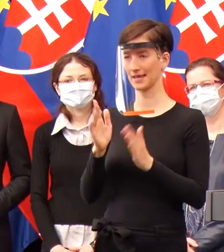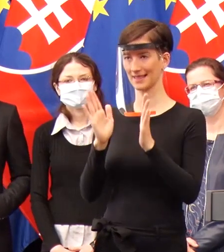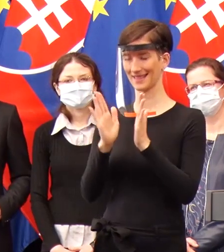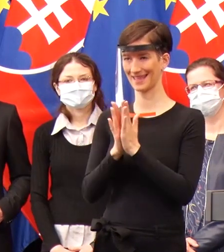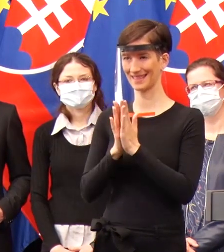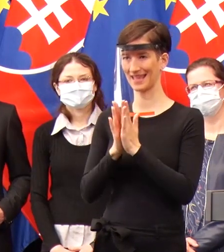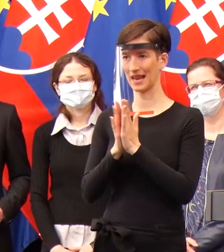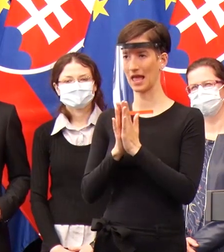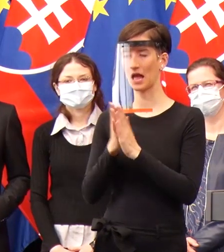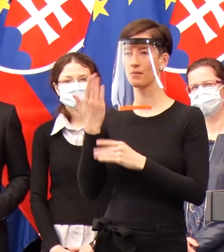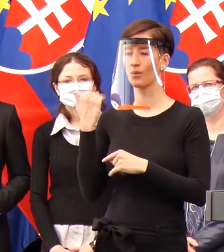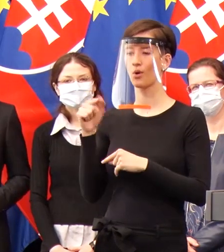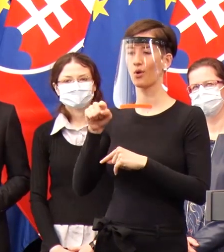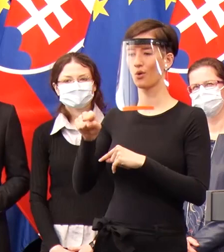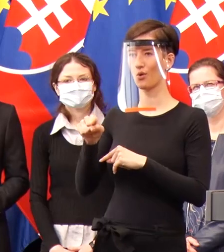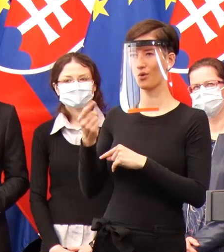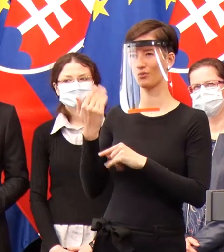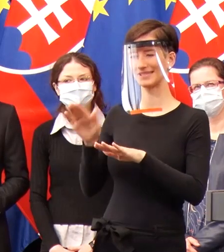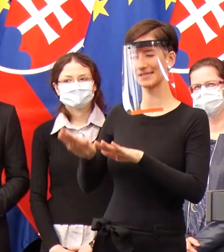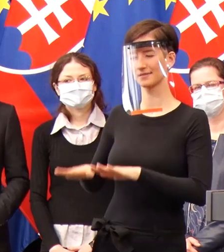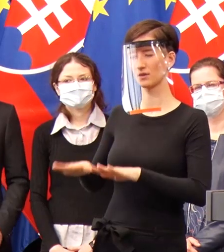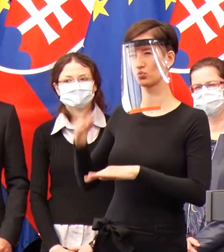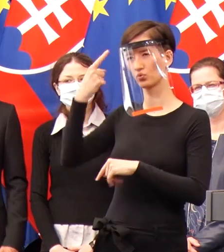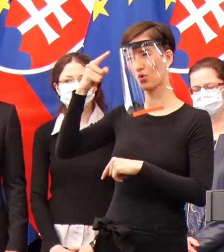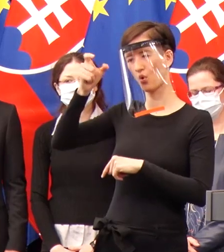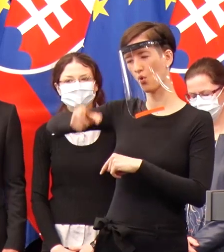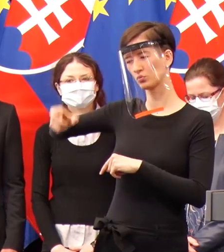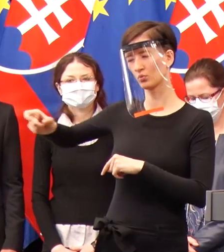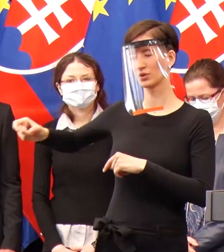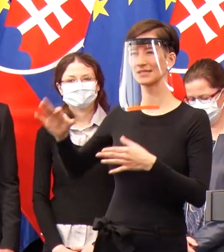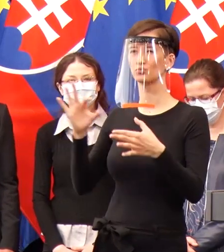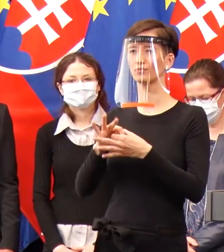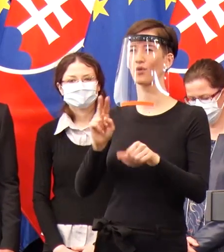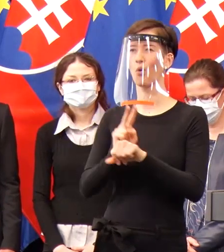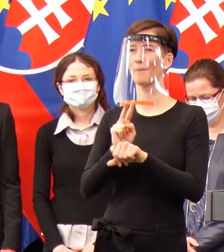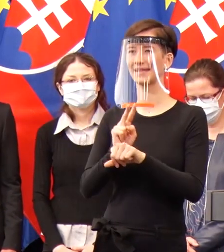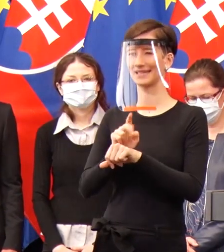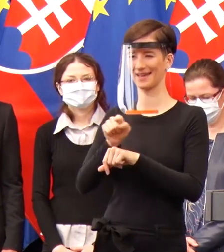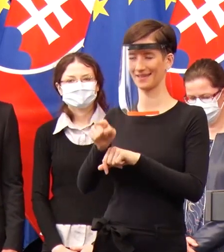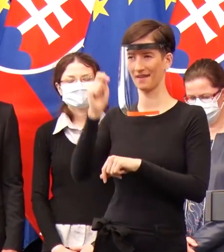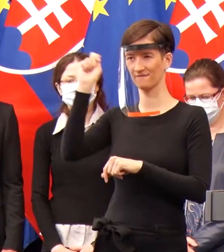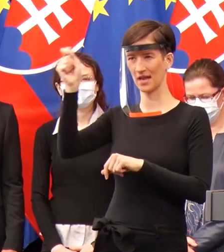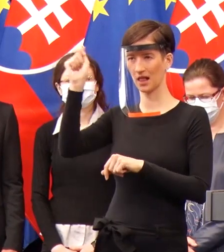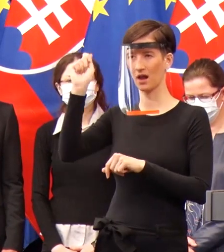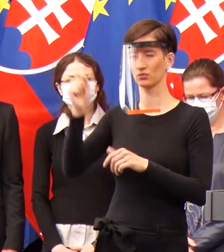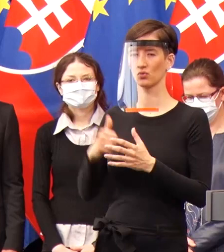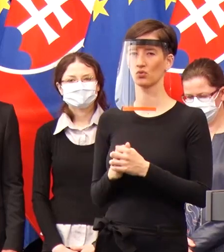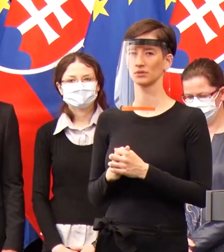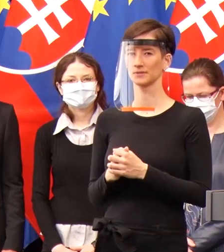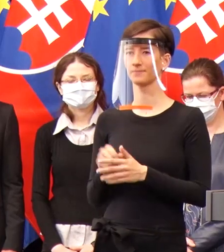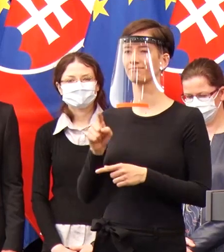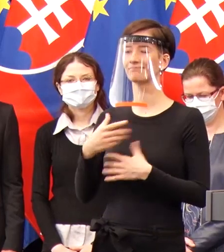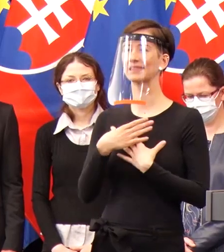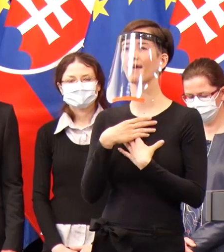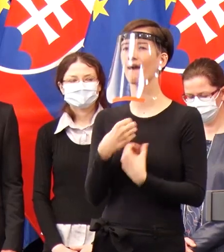tom konzíli odborníkov, ktoré prijalo opatrenia, ktoré budú platiť teda od zajtra až do konca pondelka. Tam tie